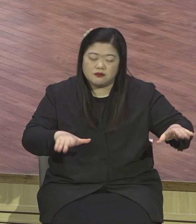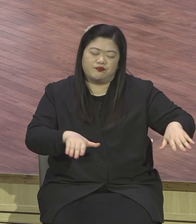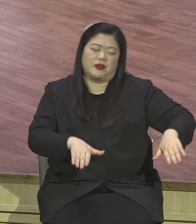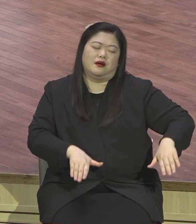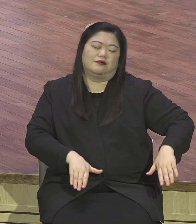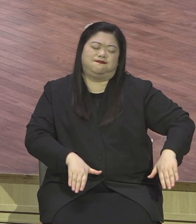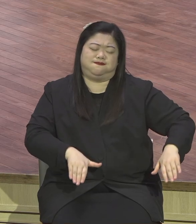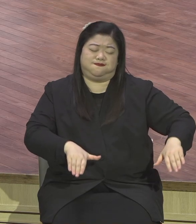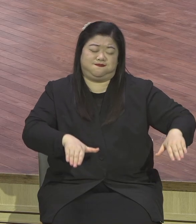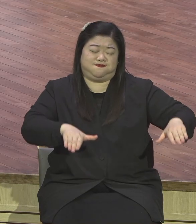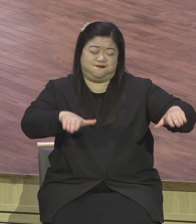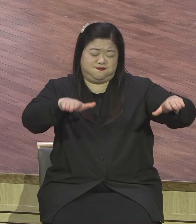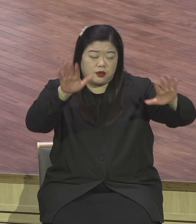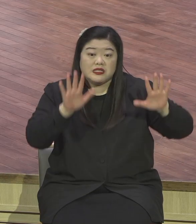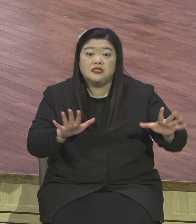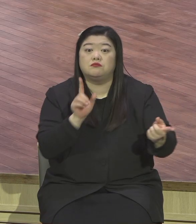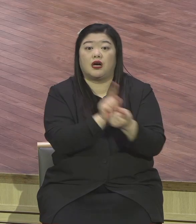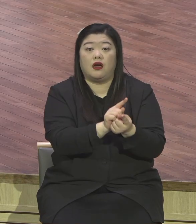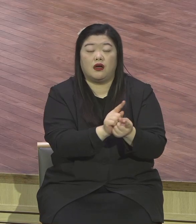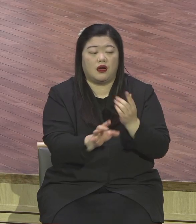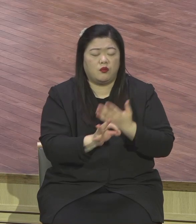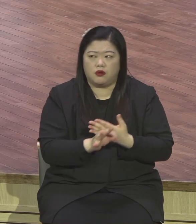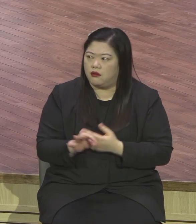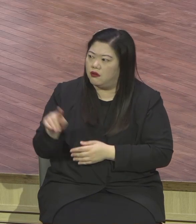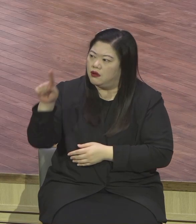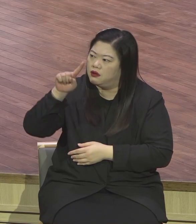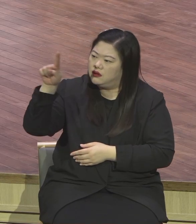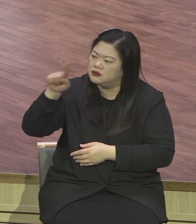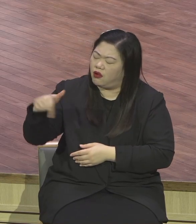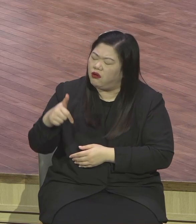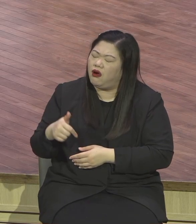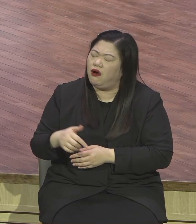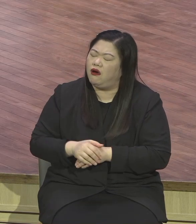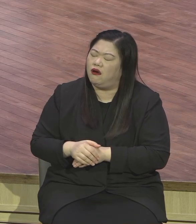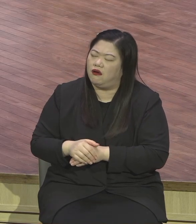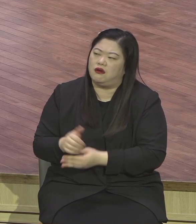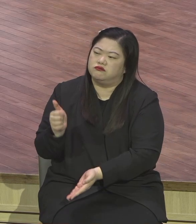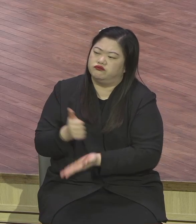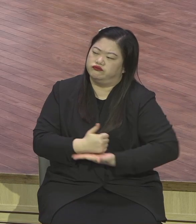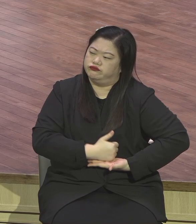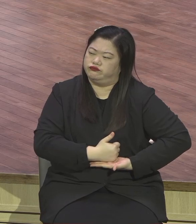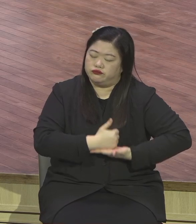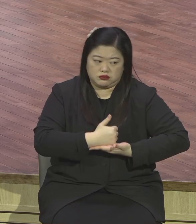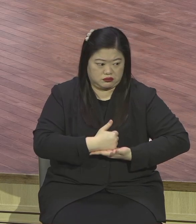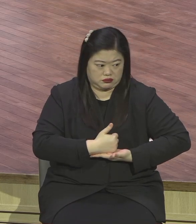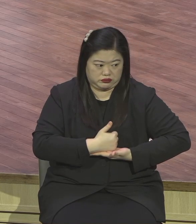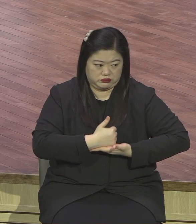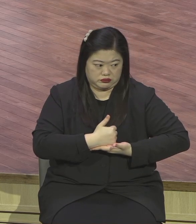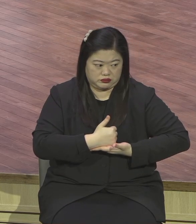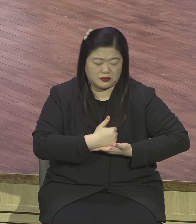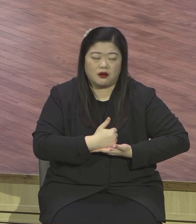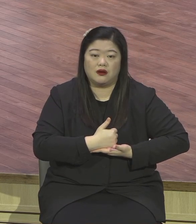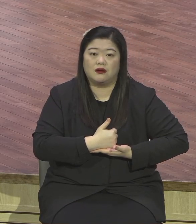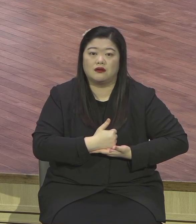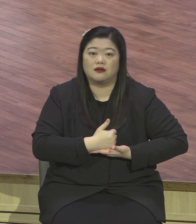존경해요. 하나님이 바꾸어 오셨어요. 절대 포기하지 마세요. 아멘 포기하면 안 돼.